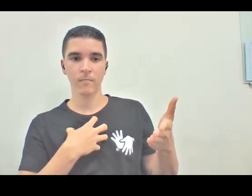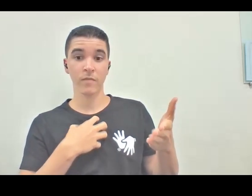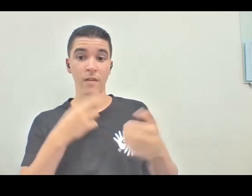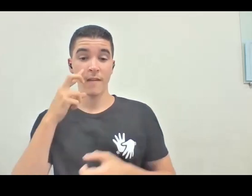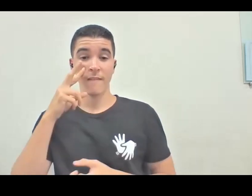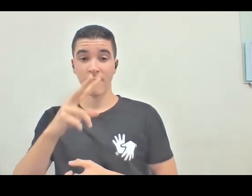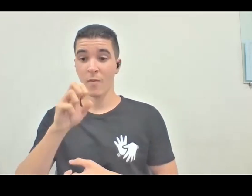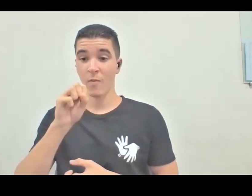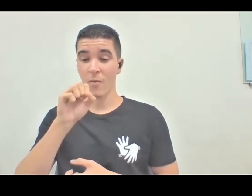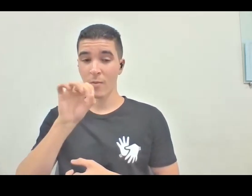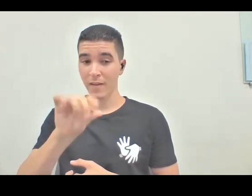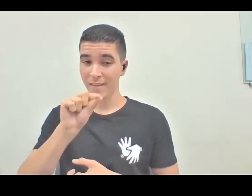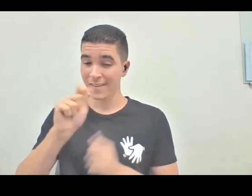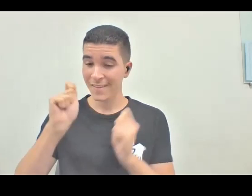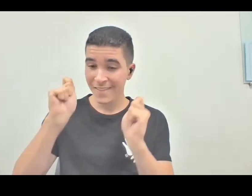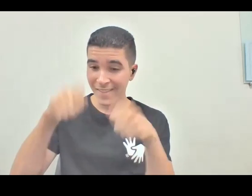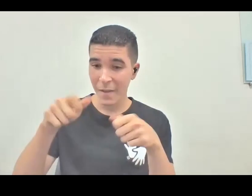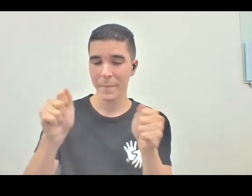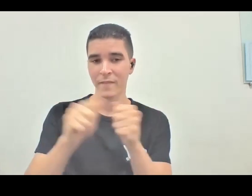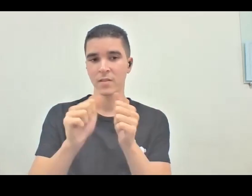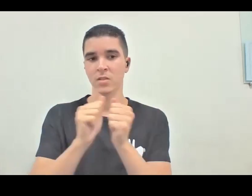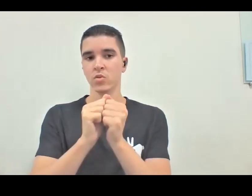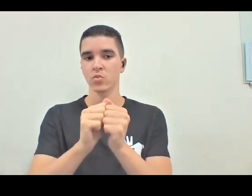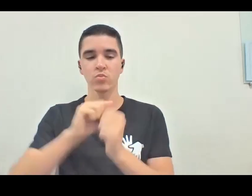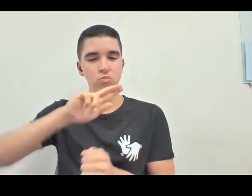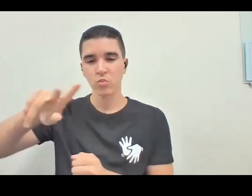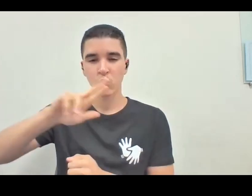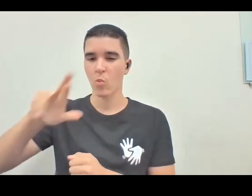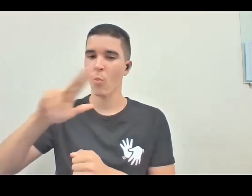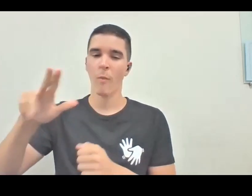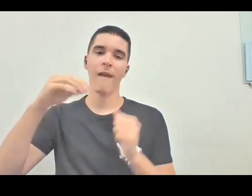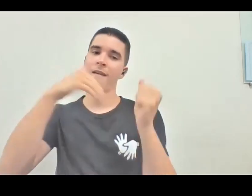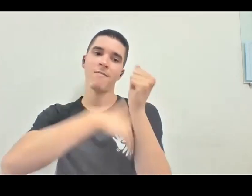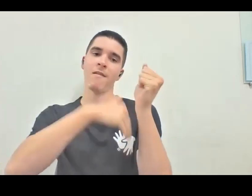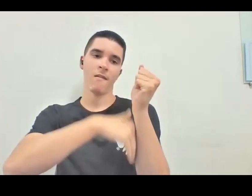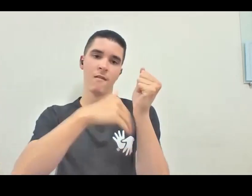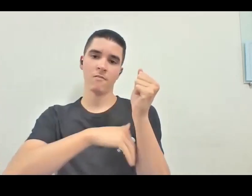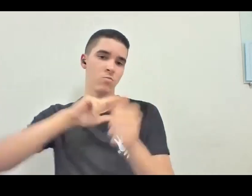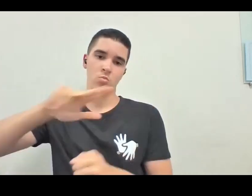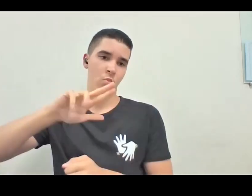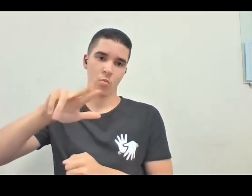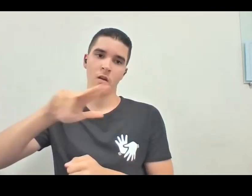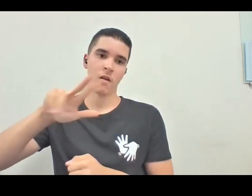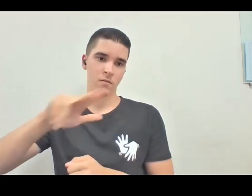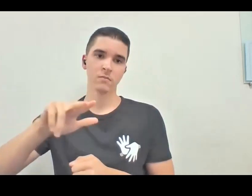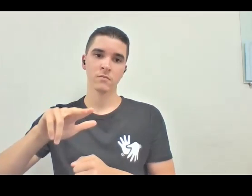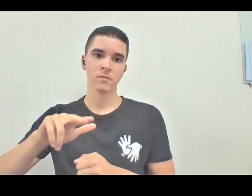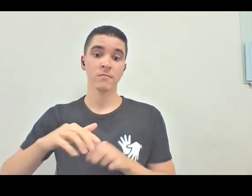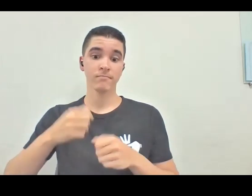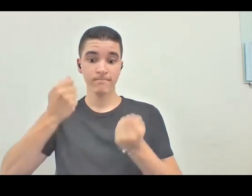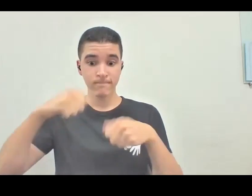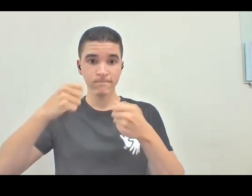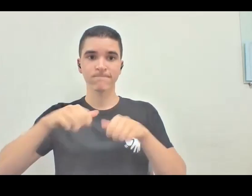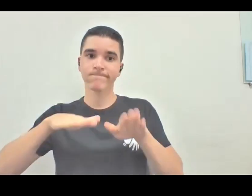fazer isso juntos, né, que não é tão misterioso assim e que começa com uma certa coragem de dar o primeiro passo igual já